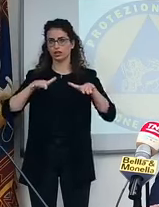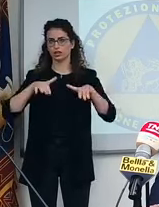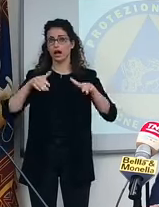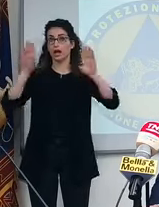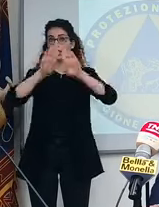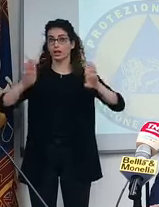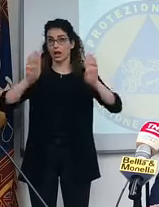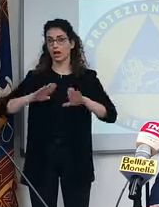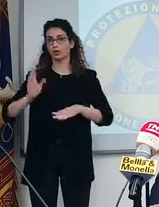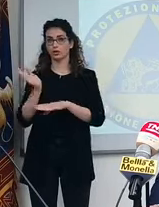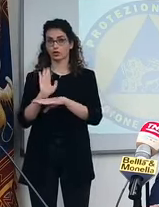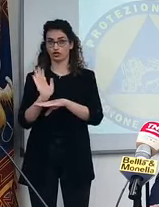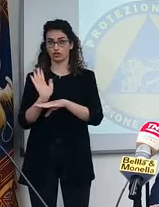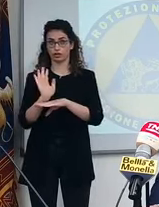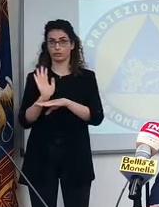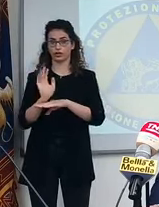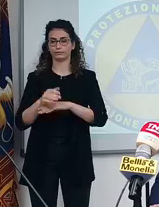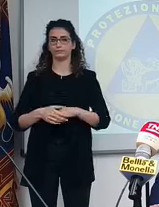teatri, cinema,